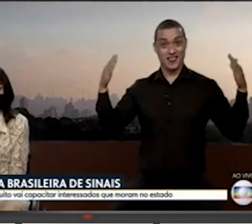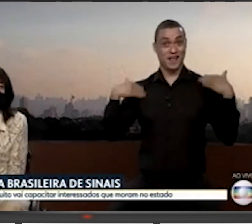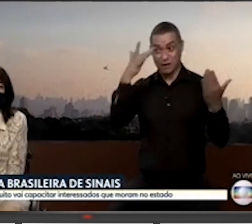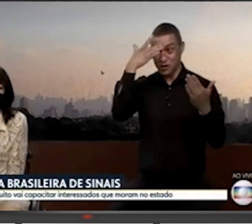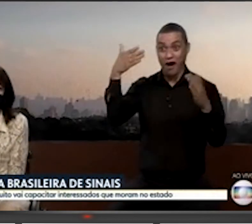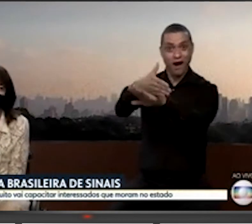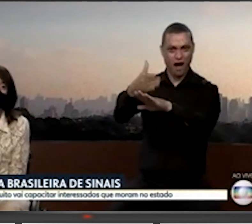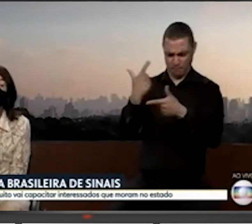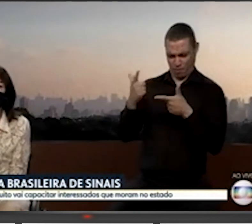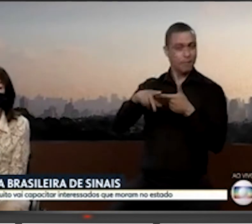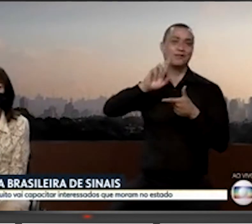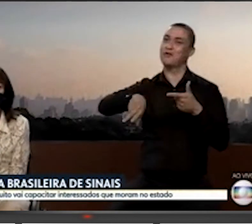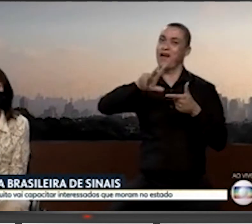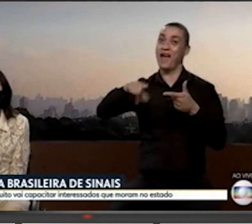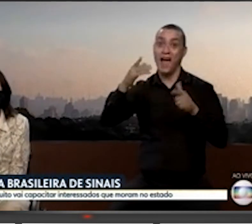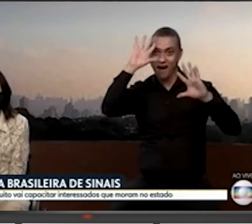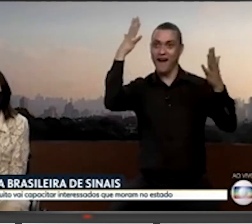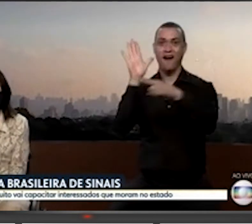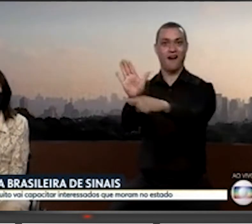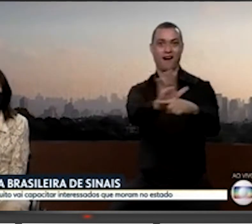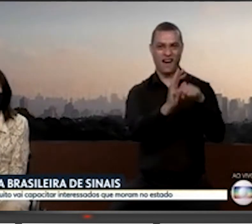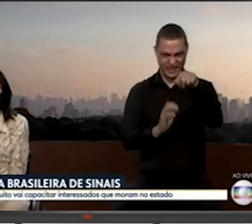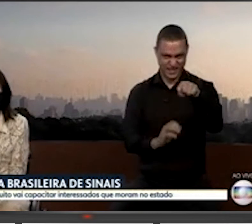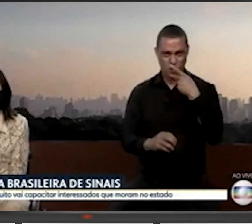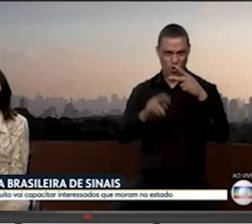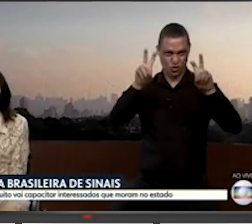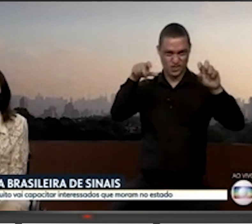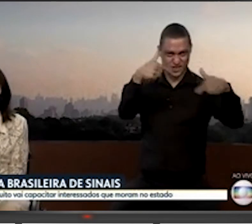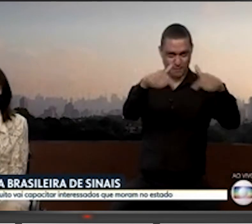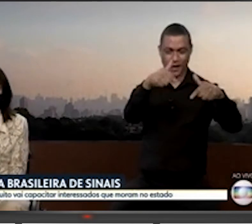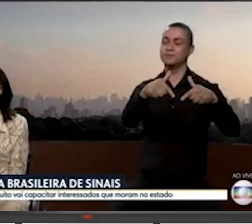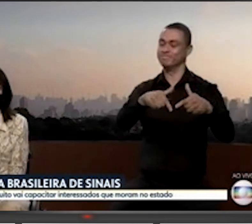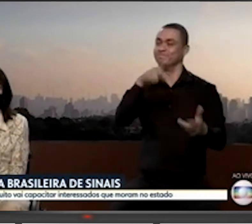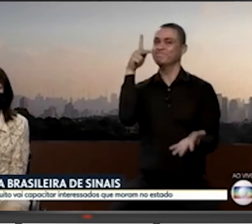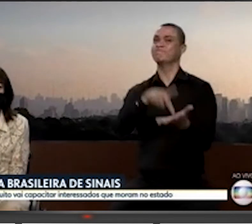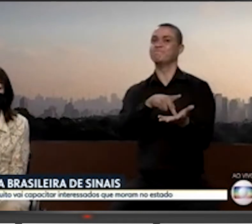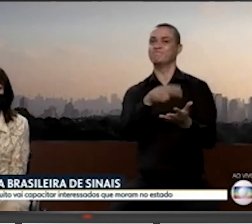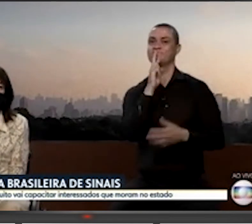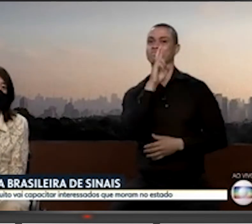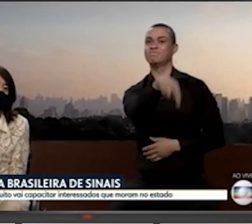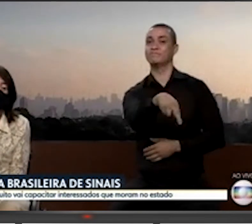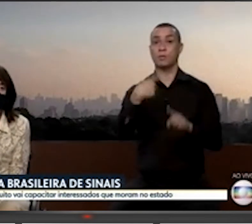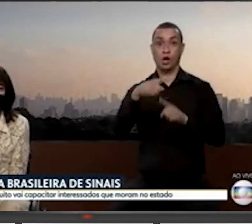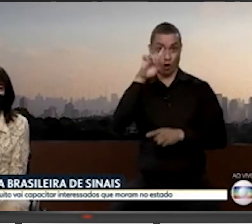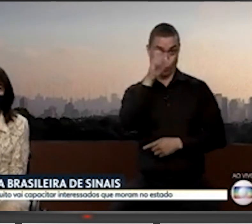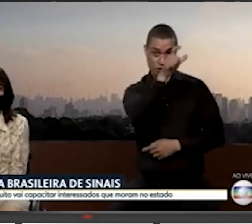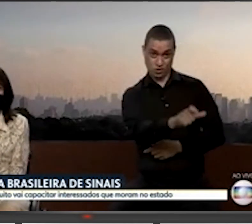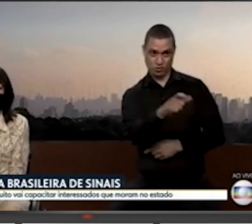estímulo, não é problema, é solução. E essa questão da empregabilidade é muito forte. Porque as pessoas, o Edilson está aqui, ele é